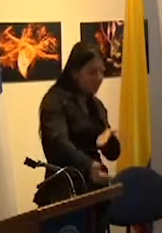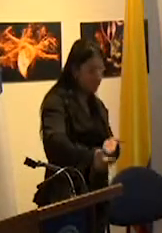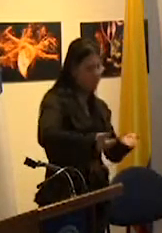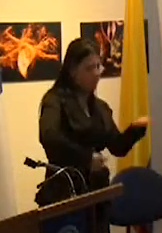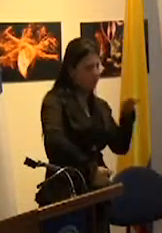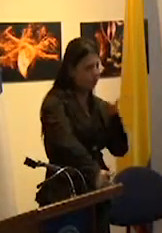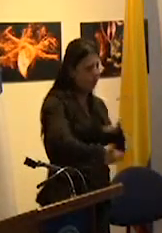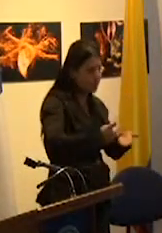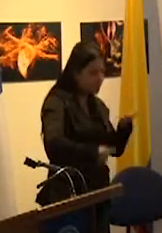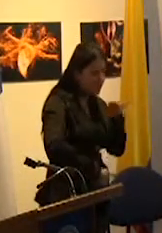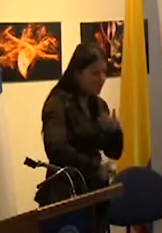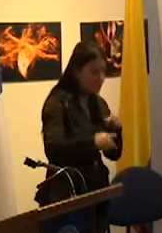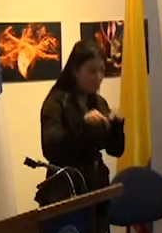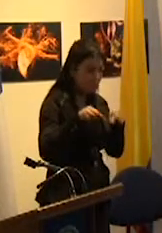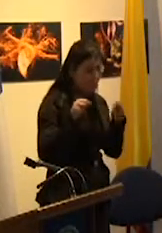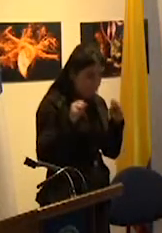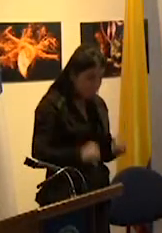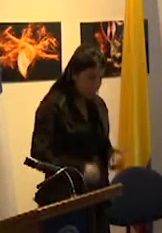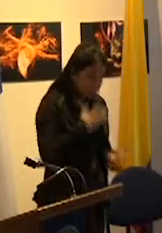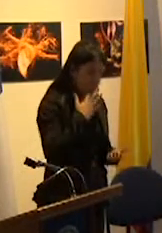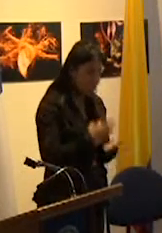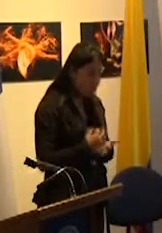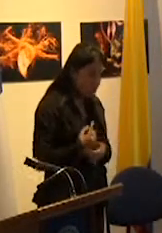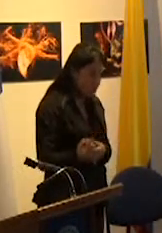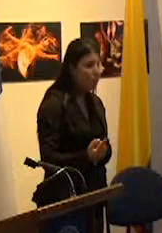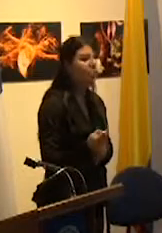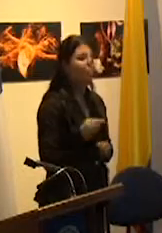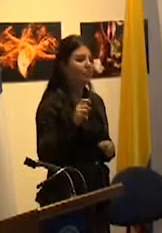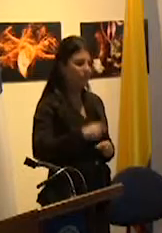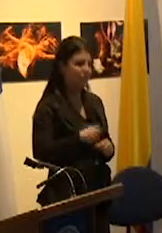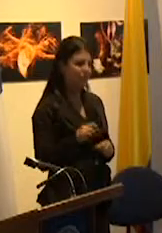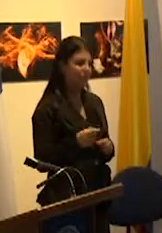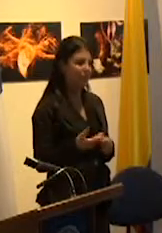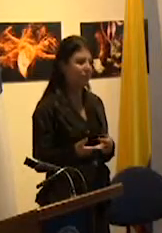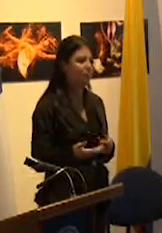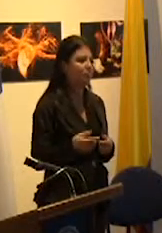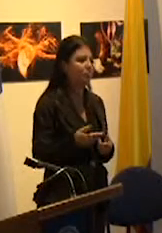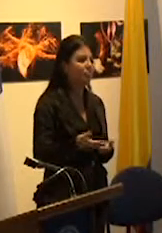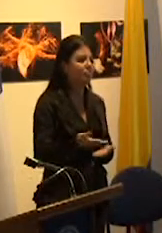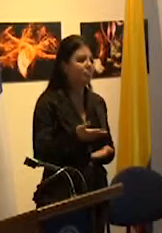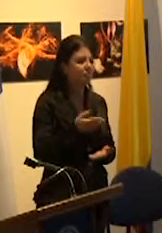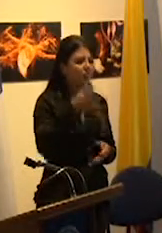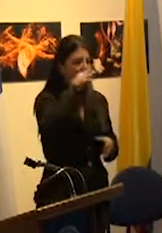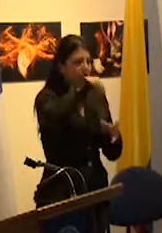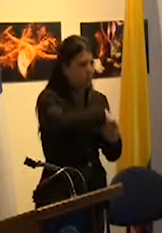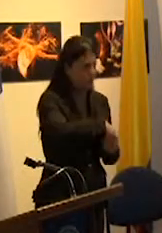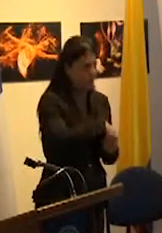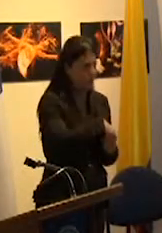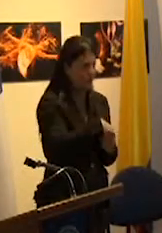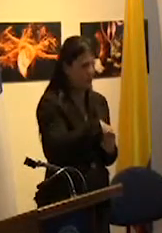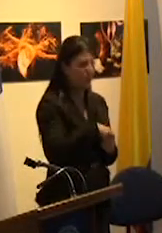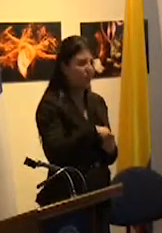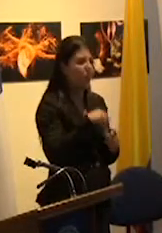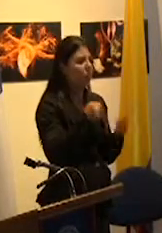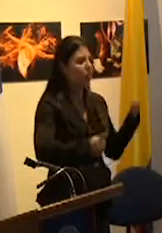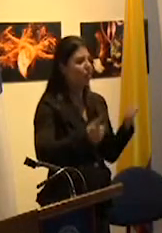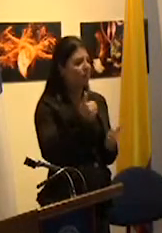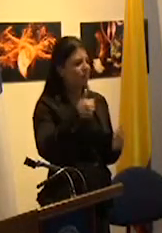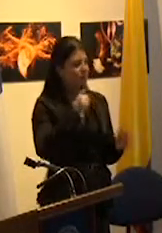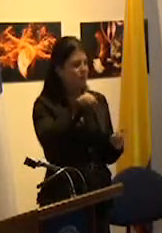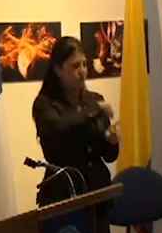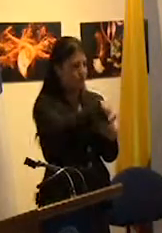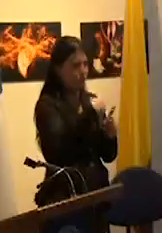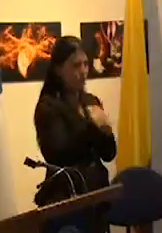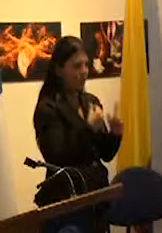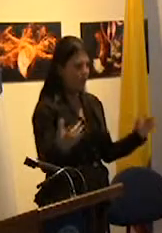reciprocidad en el intercambio pueda ocurrir es necesaria una reciprocidad de implicación que tenga por objeto la relación